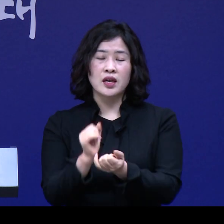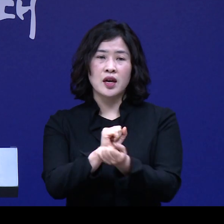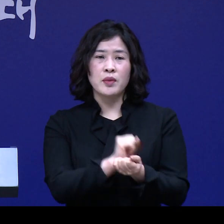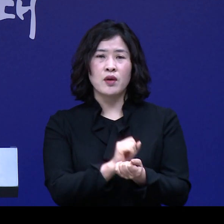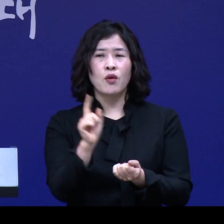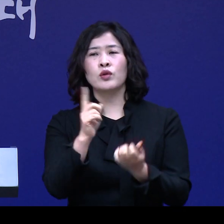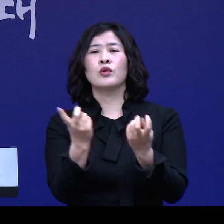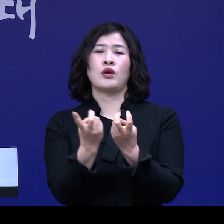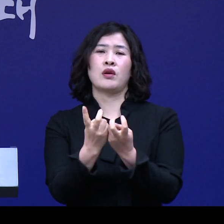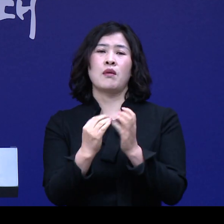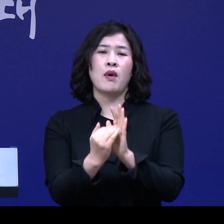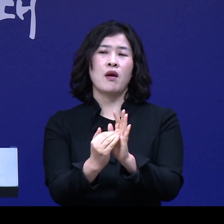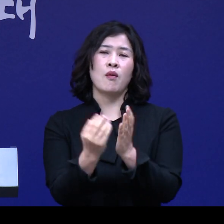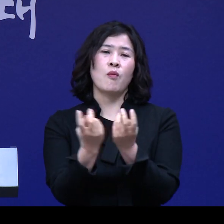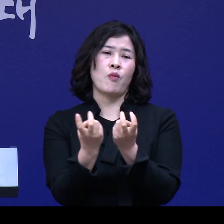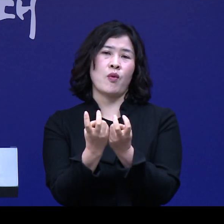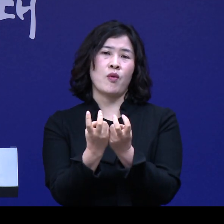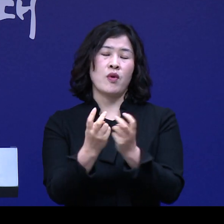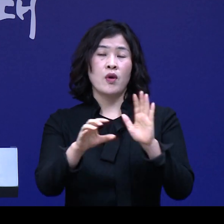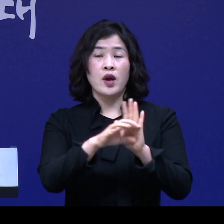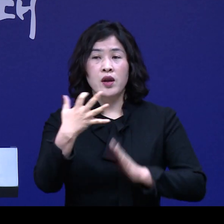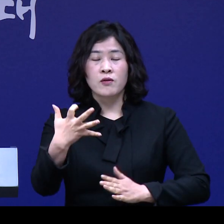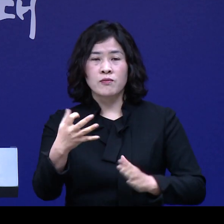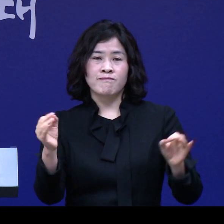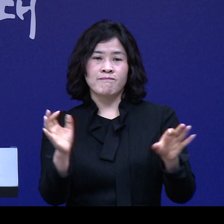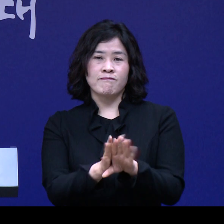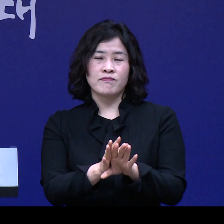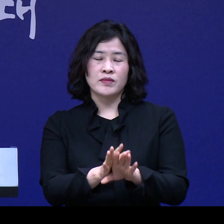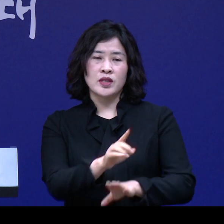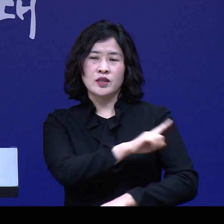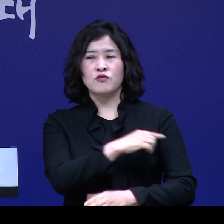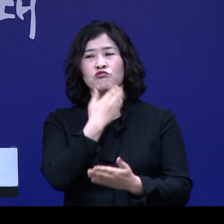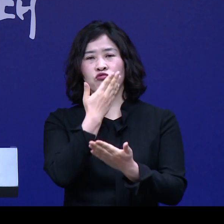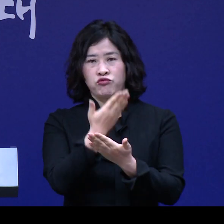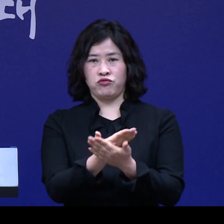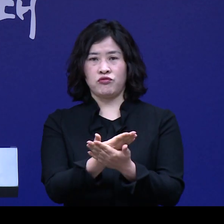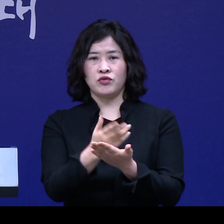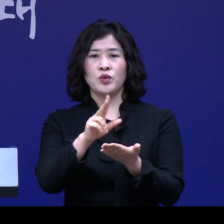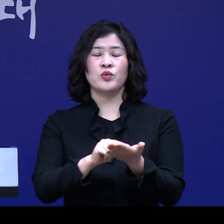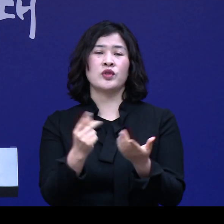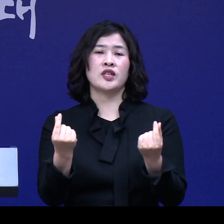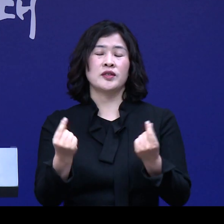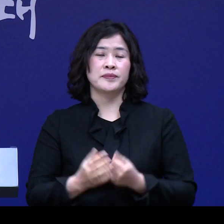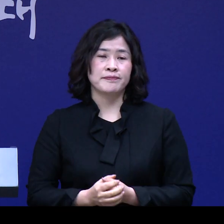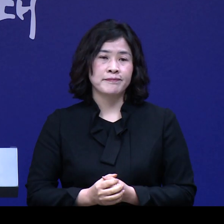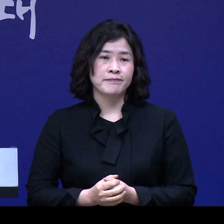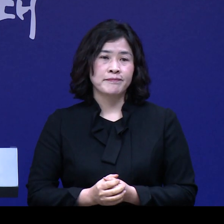어떻게 차단하느냐가 코로나19 종식의 최대 현안이 되고 있습니다.